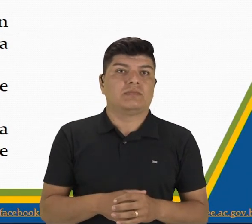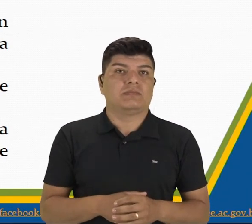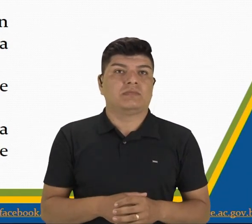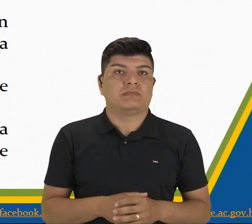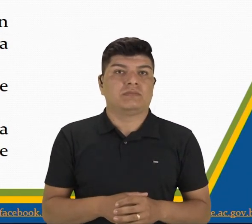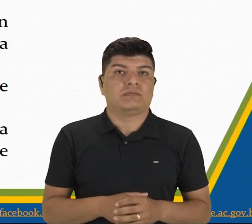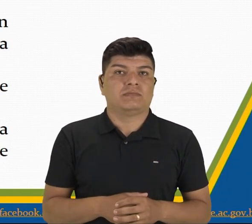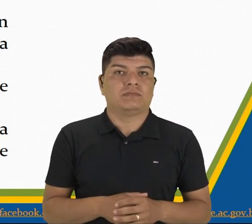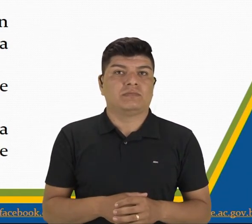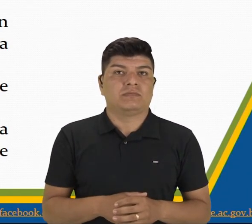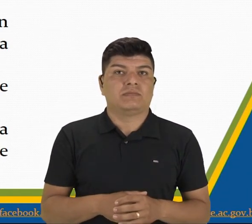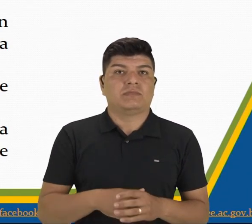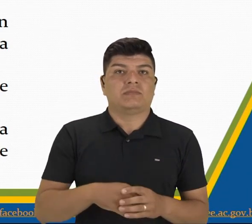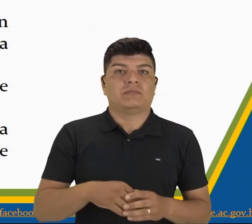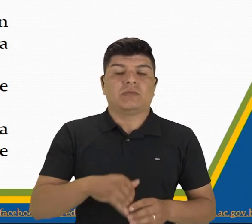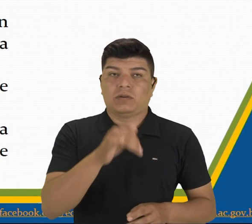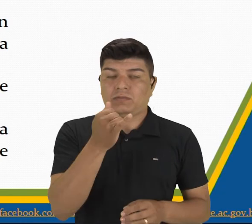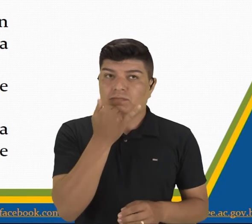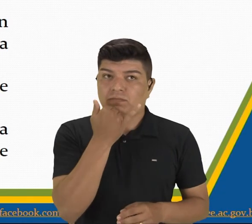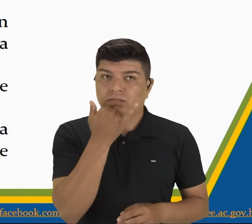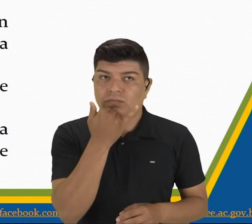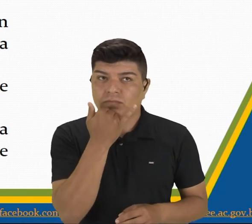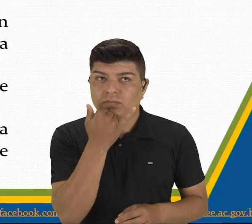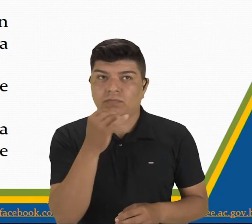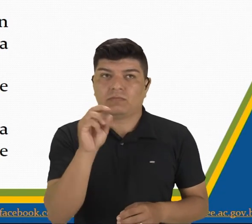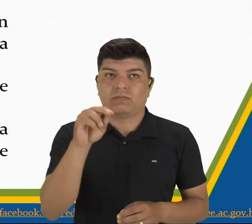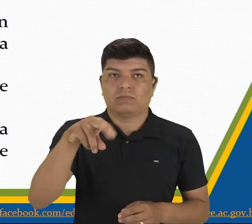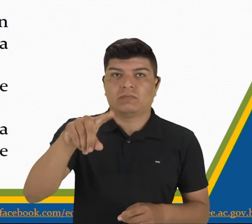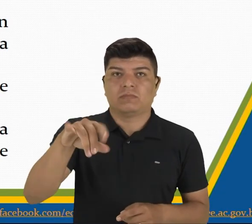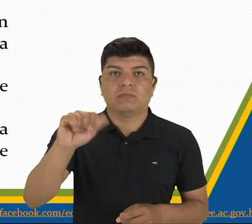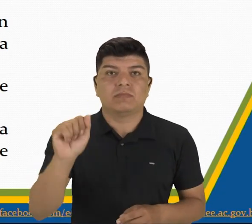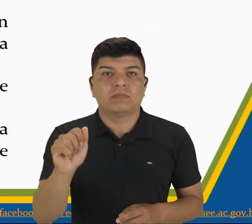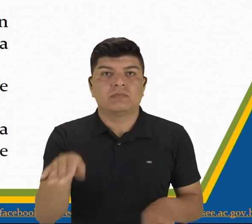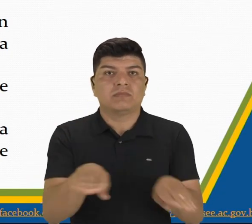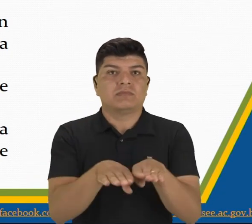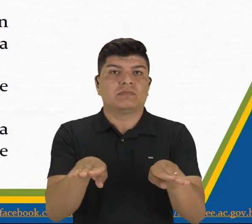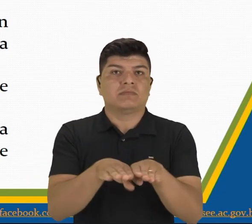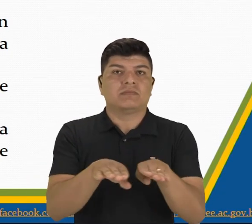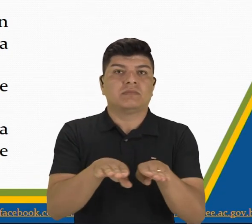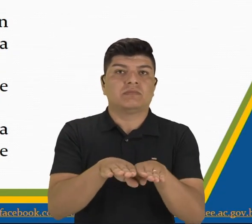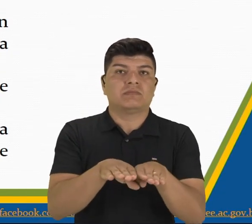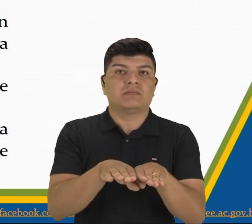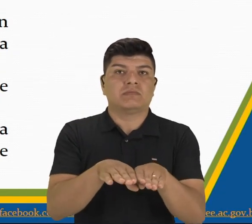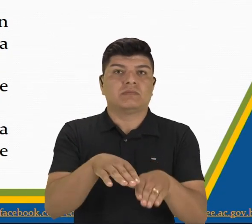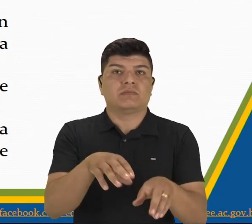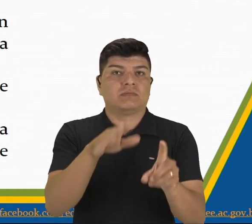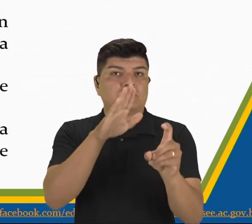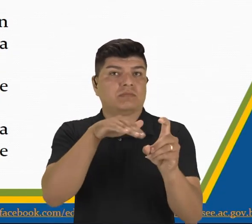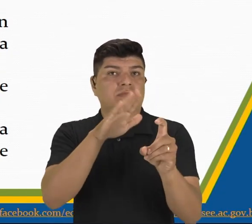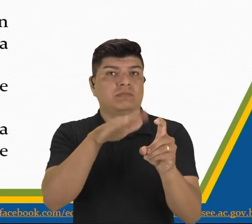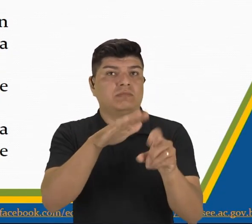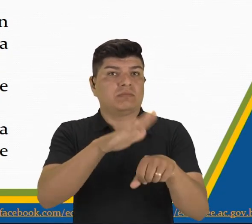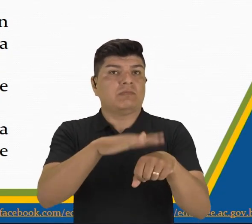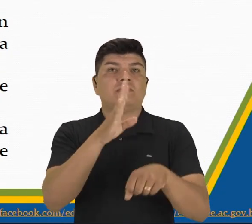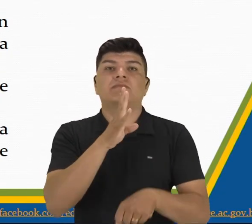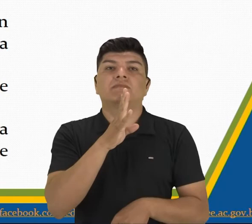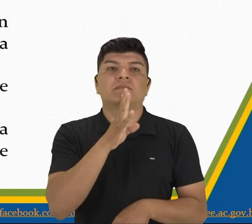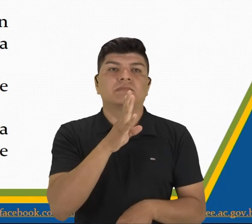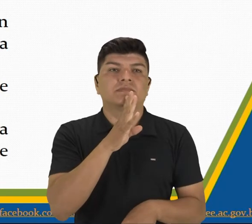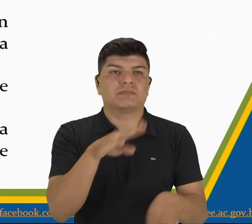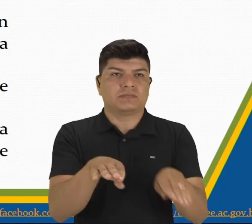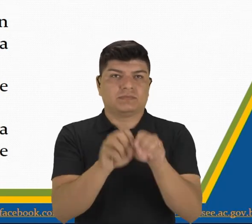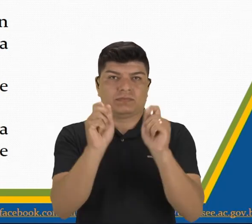heredero de Asgard, perdón, Thor. Es uno de los mitos más conocidos,